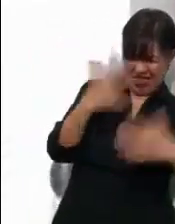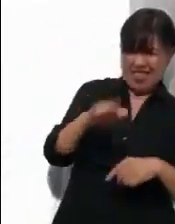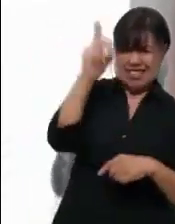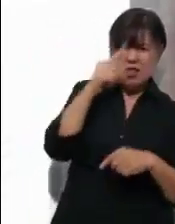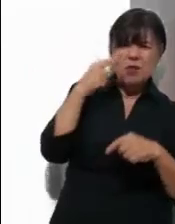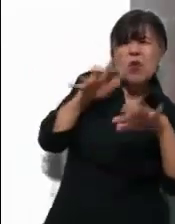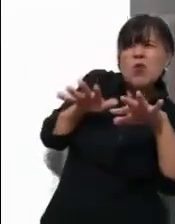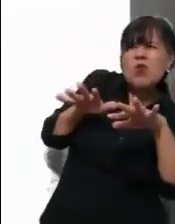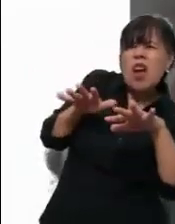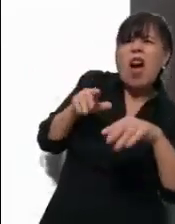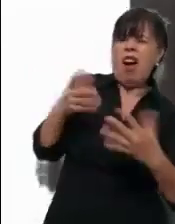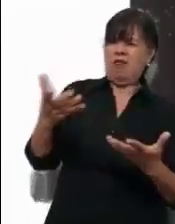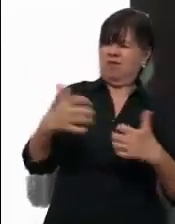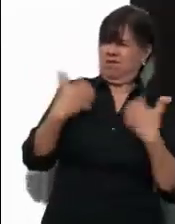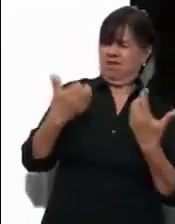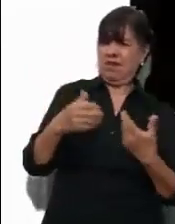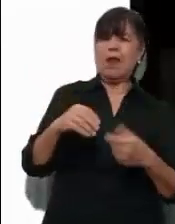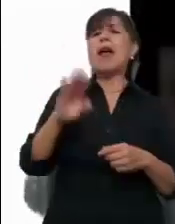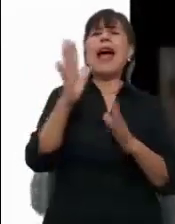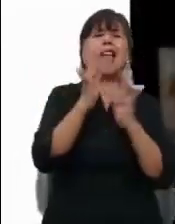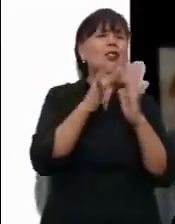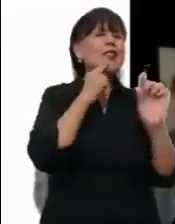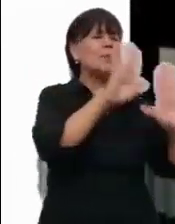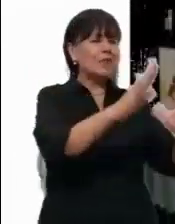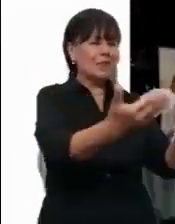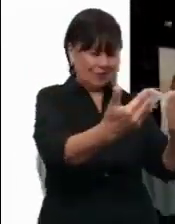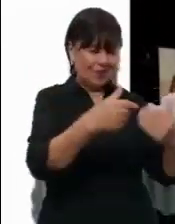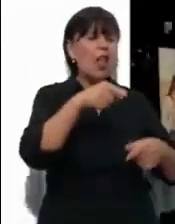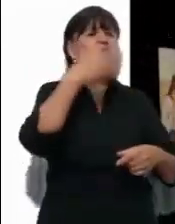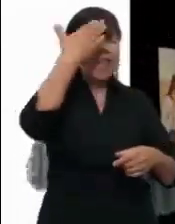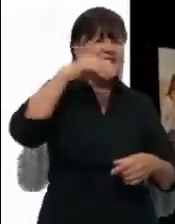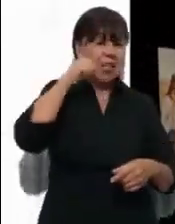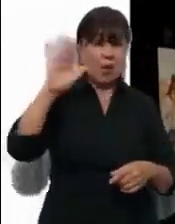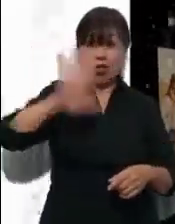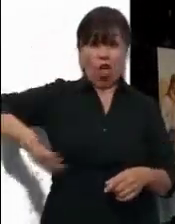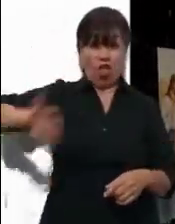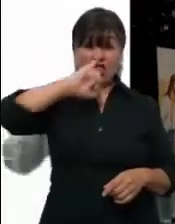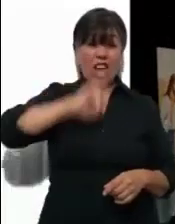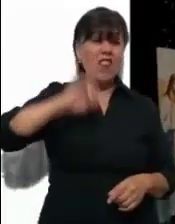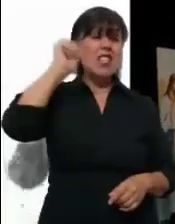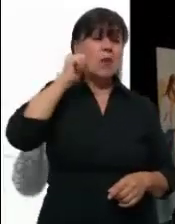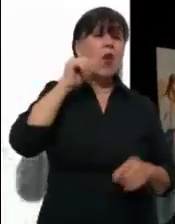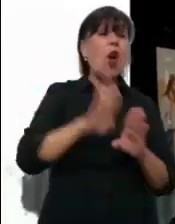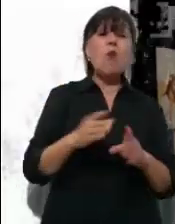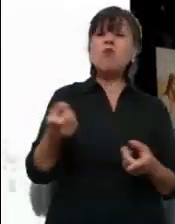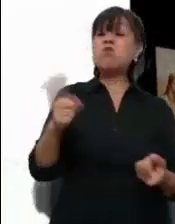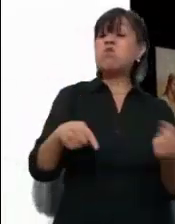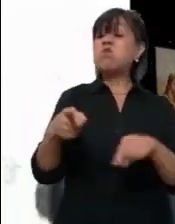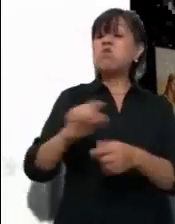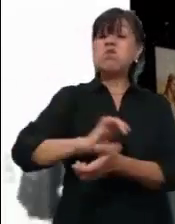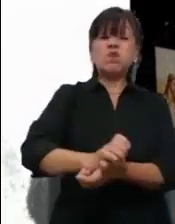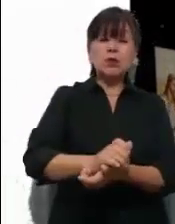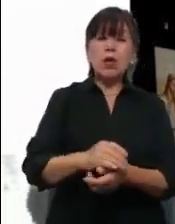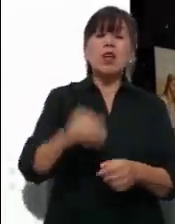Pero Jesús los llamó y les dijo, ya saben que los jefes de los pueblos los tiranizan y que los